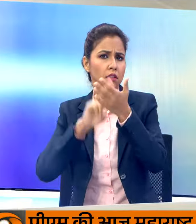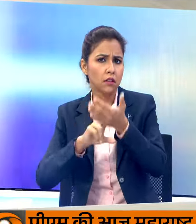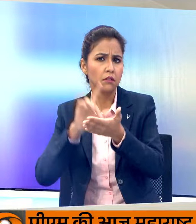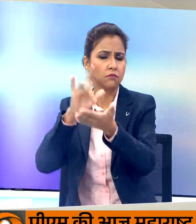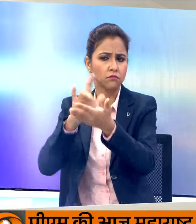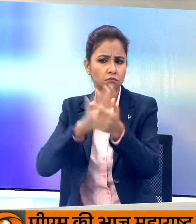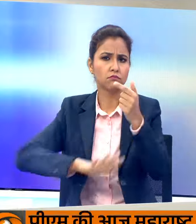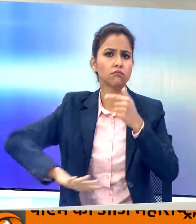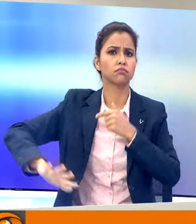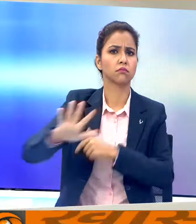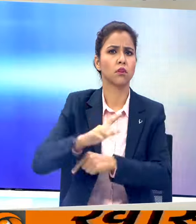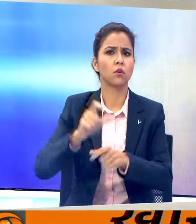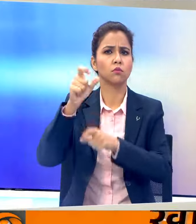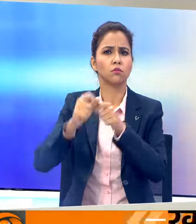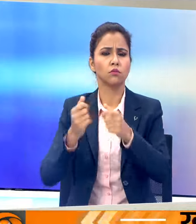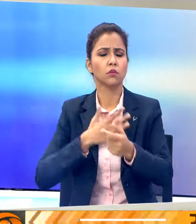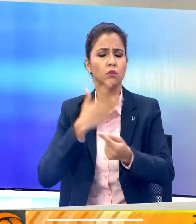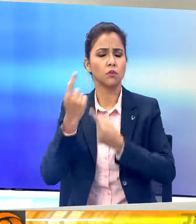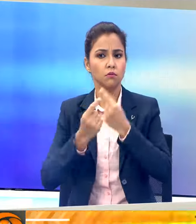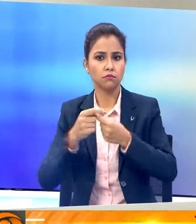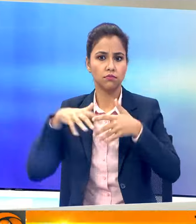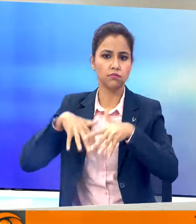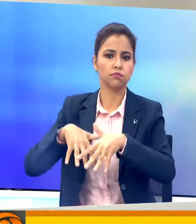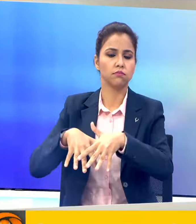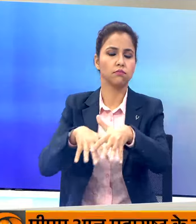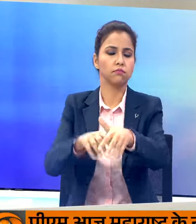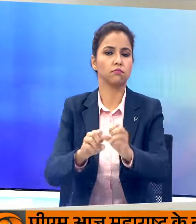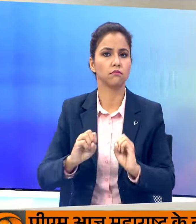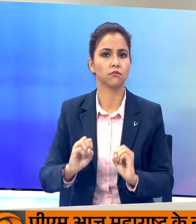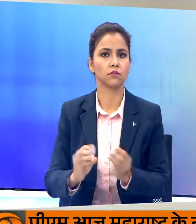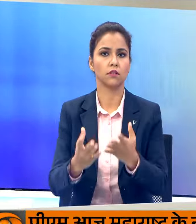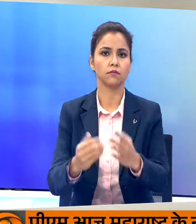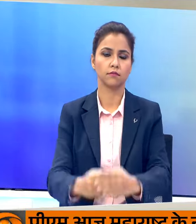मैदान में शिशुबागान तक एक रोडशो भी निकालेंगे